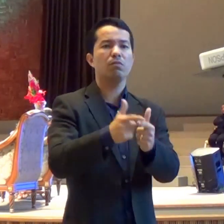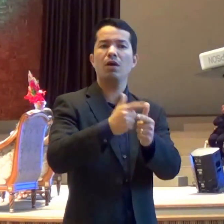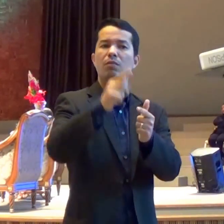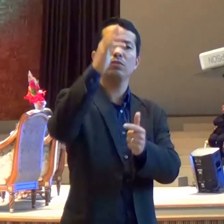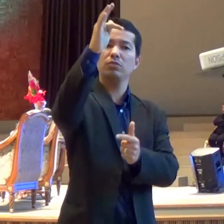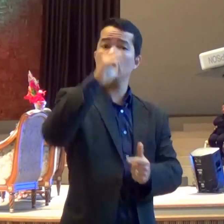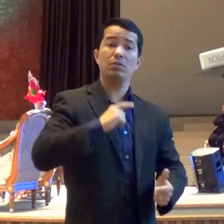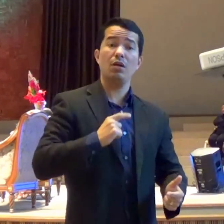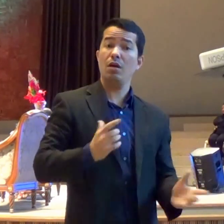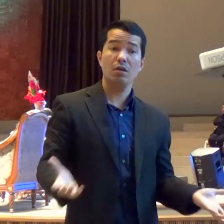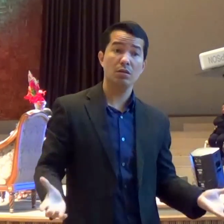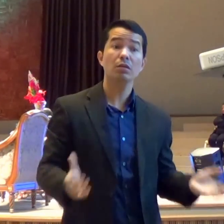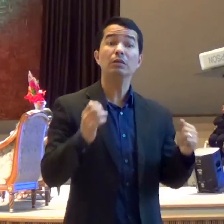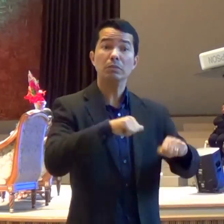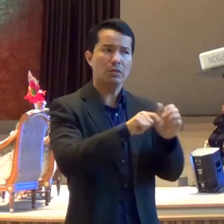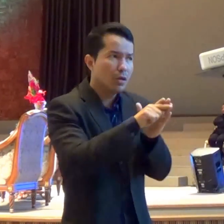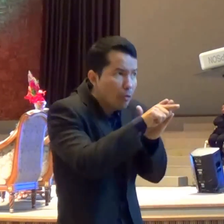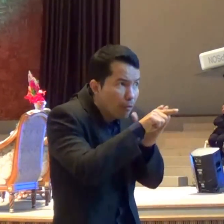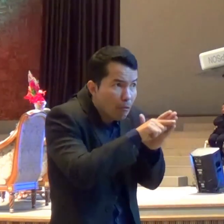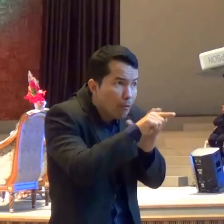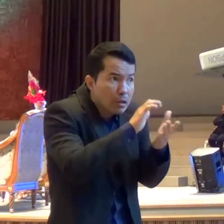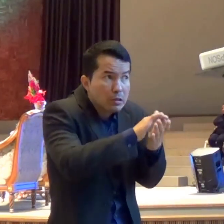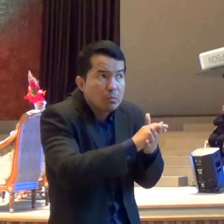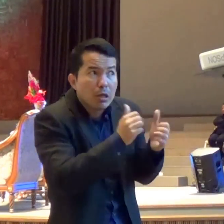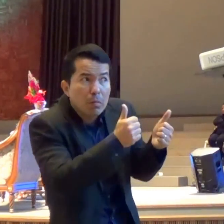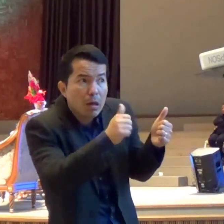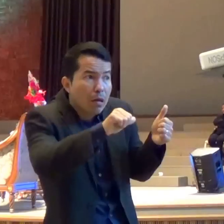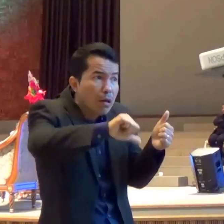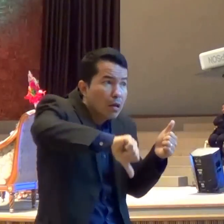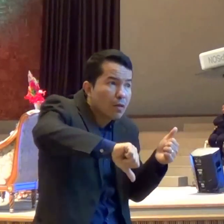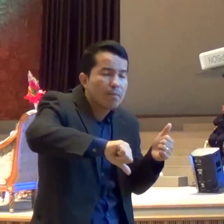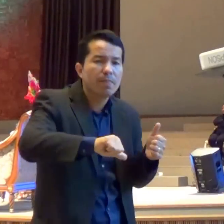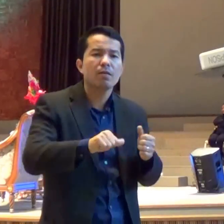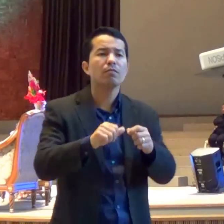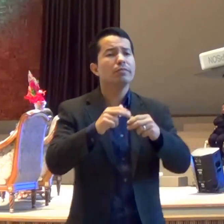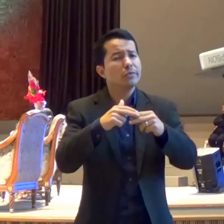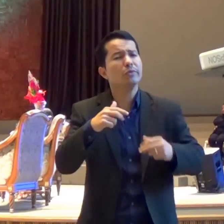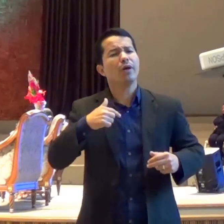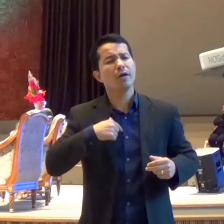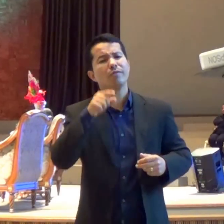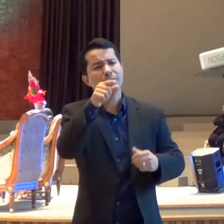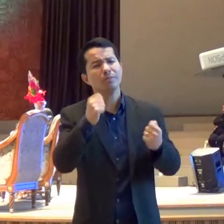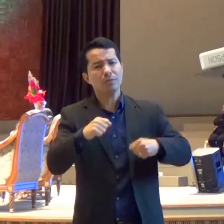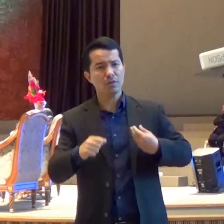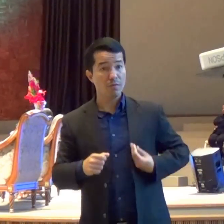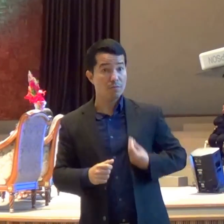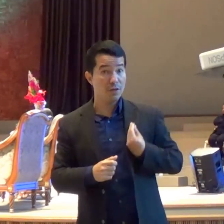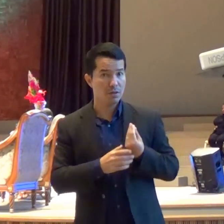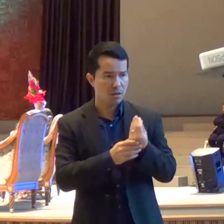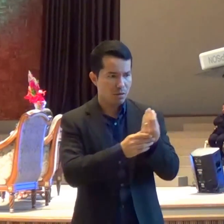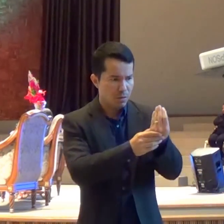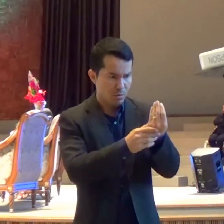Por isso A palavra de Deus Diz que a gente Vai ter que se autoavaliar Sempre na presença Do Senhor E mais